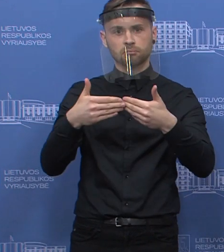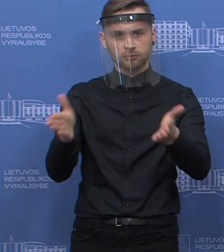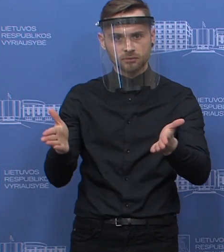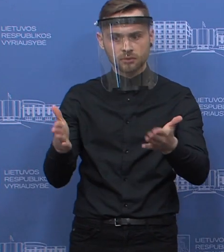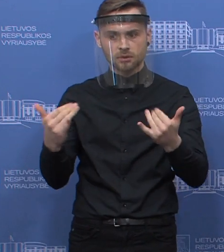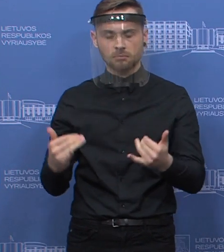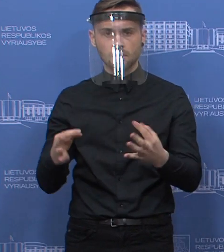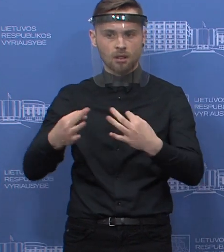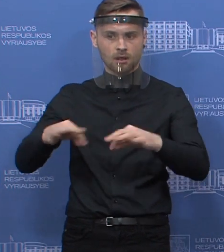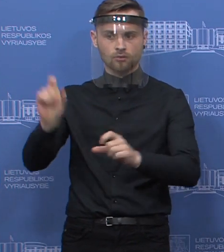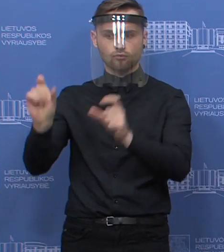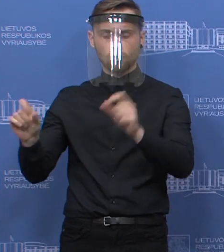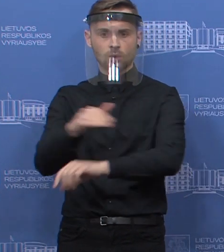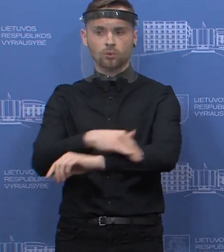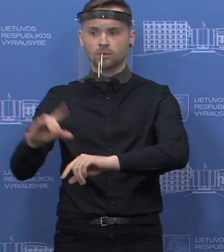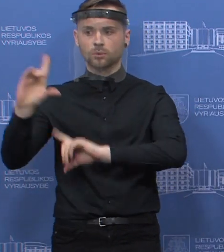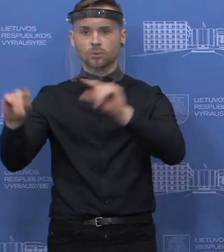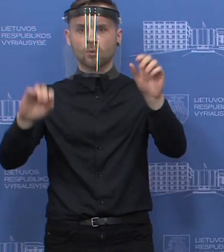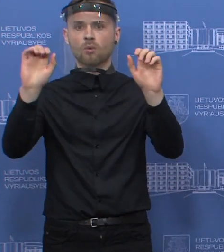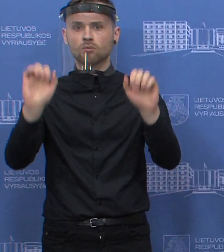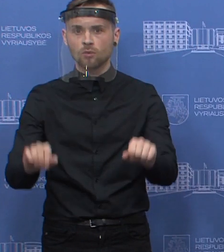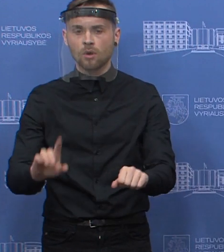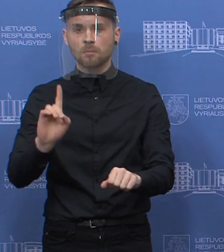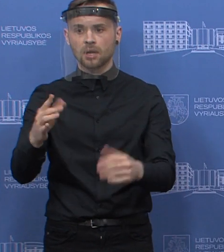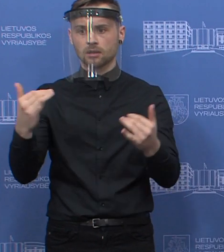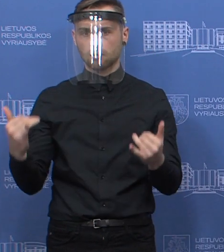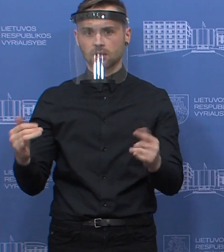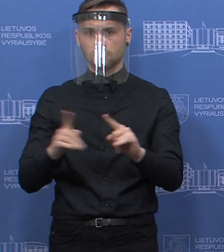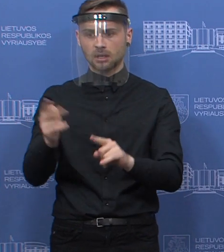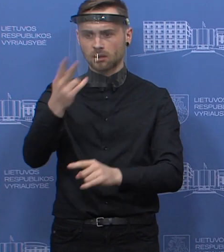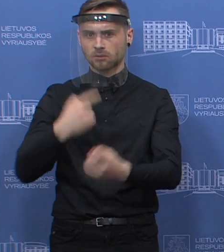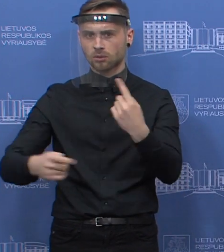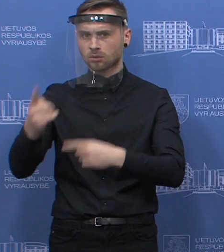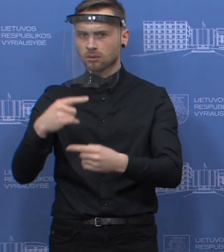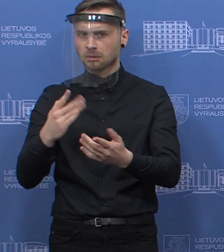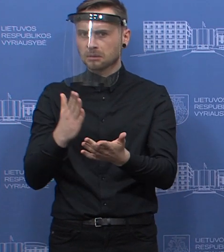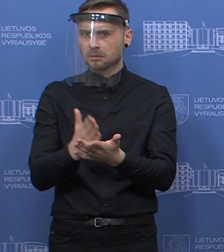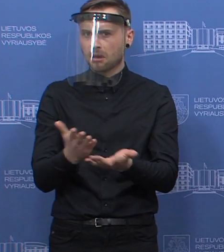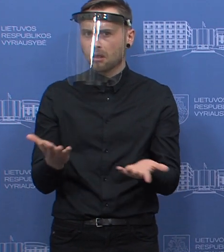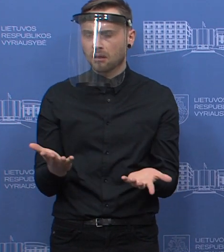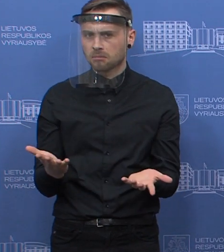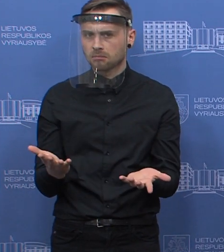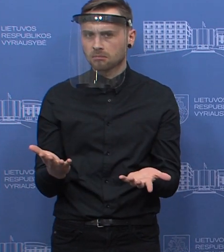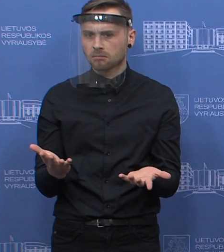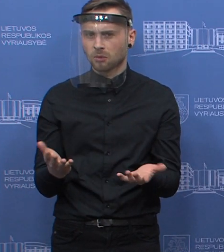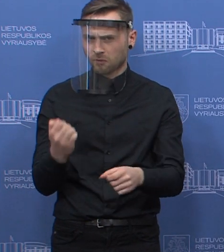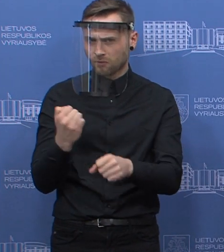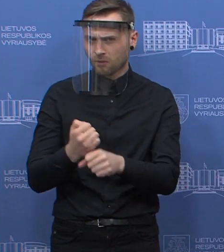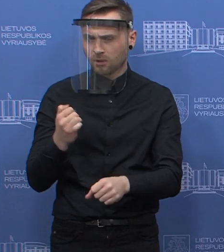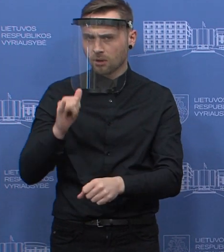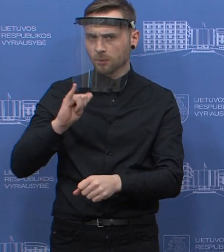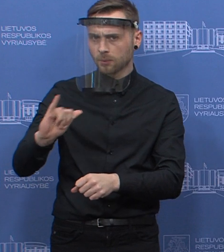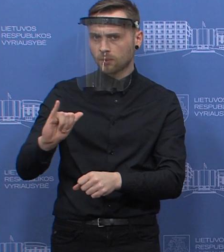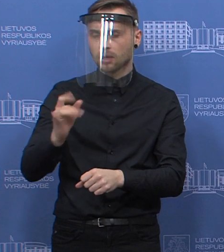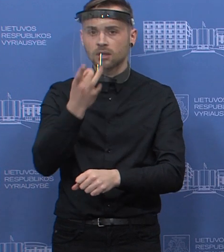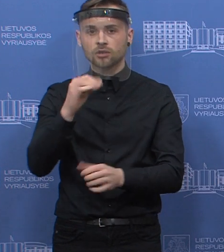išvykti Lietuvos piliešiams į užsienį, bet jie nebūtinai, ar temiausiu metu, dar bus įleisti į kaimininės valstybės, nes, kaip Jūs paminėjote,